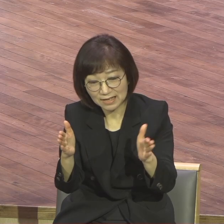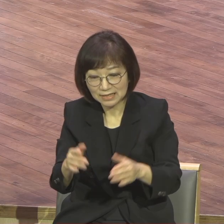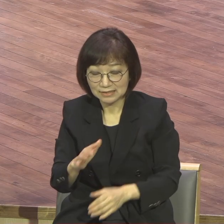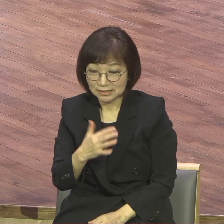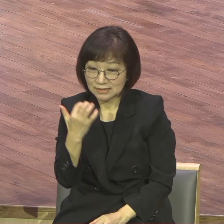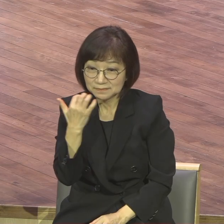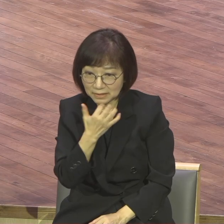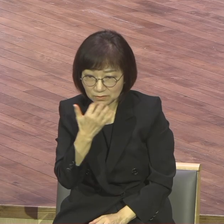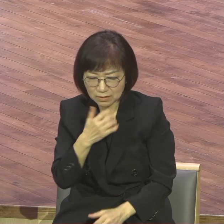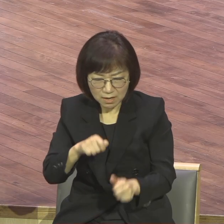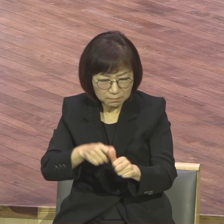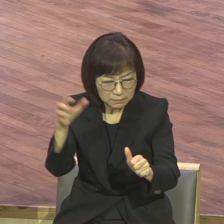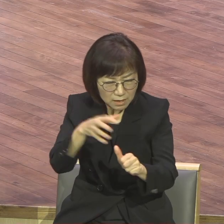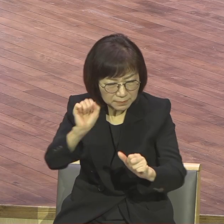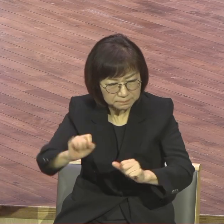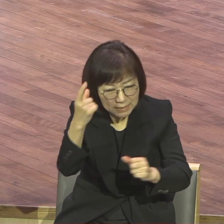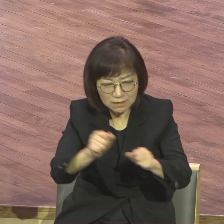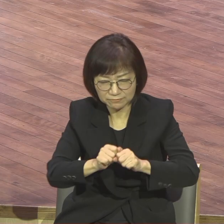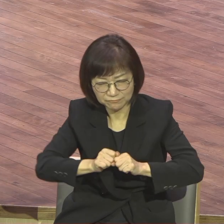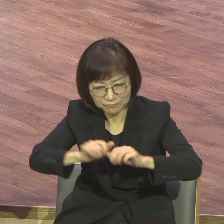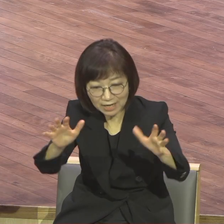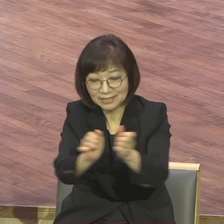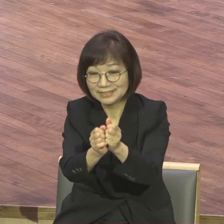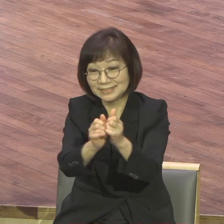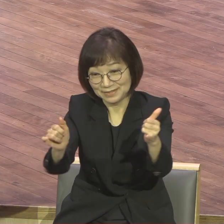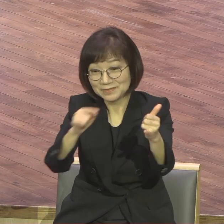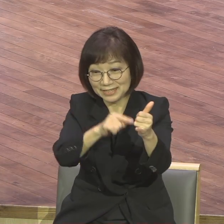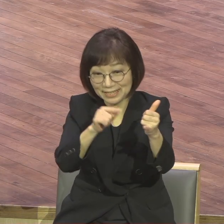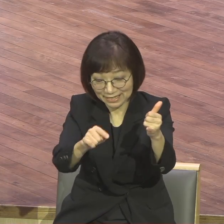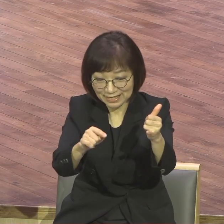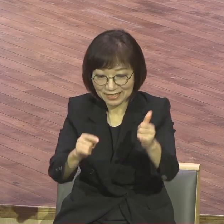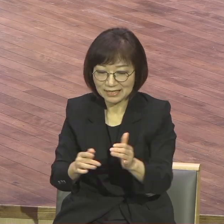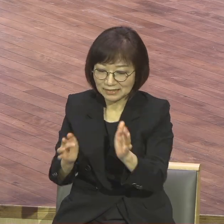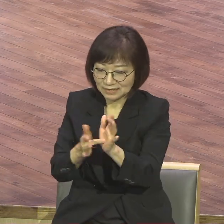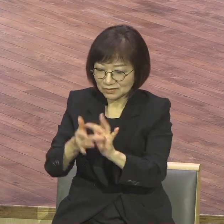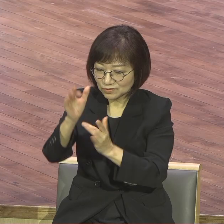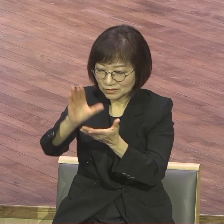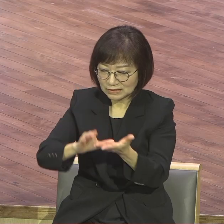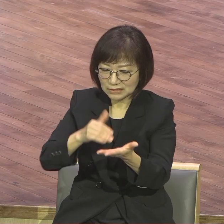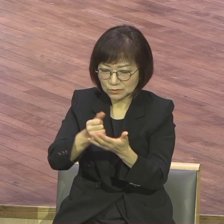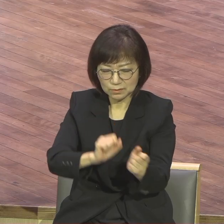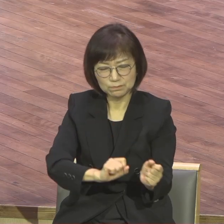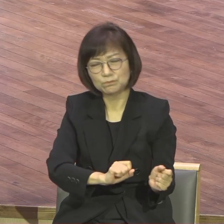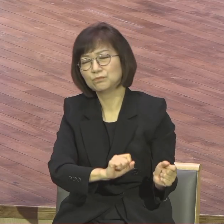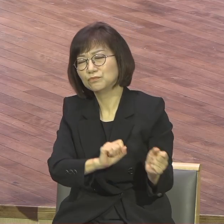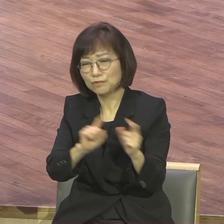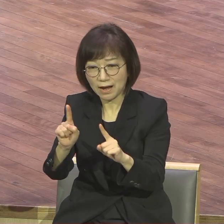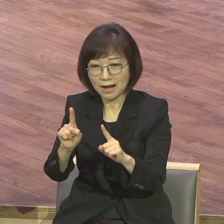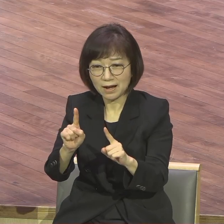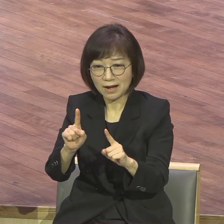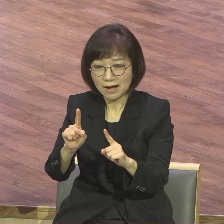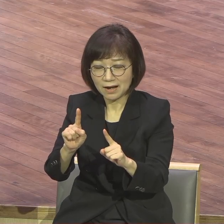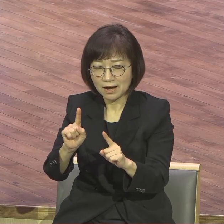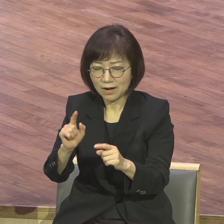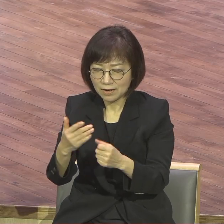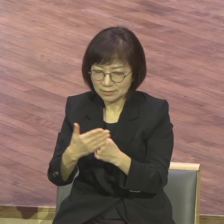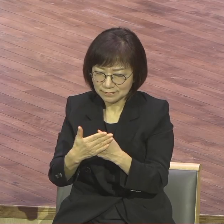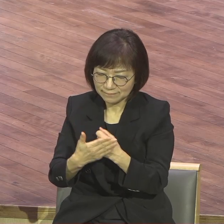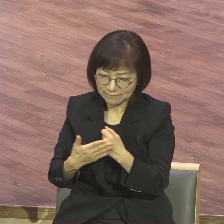가운데 흩어진 성도들에게 예수 그리스도의 부활을 통하여 오는 산소망을 가지고 이